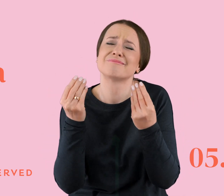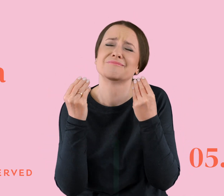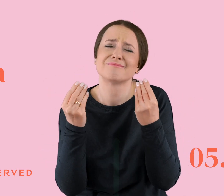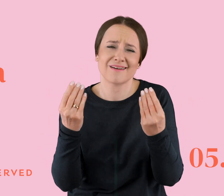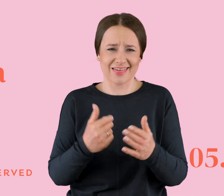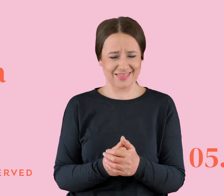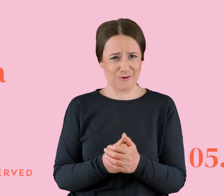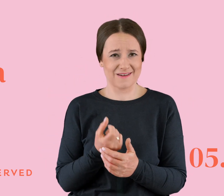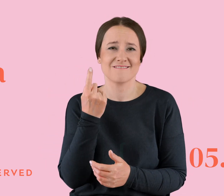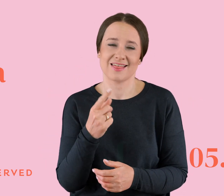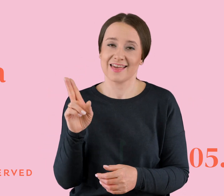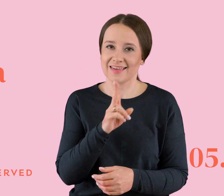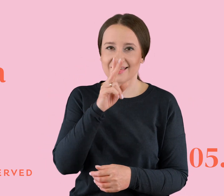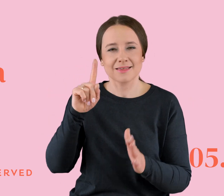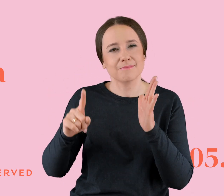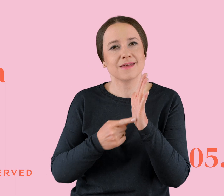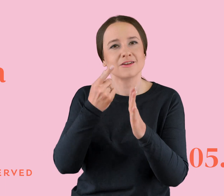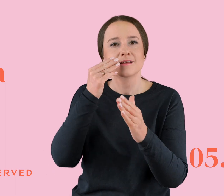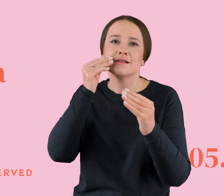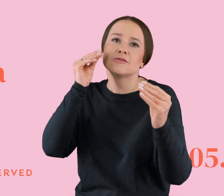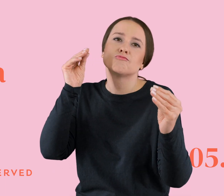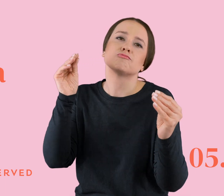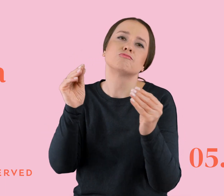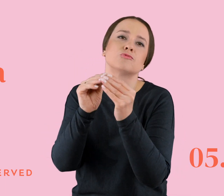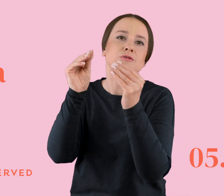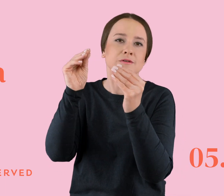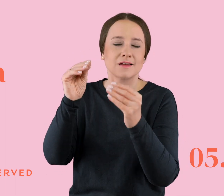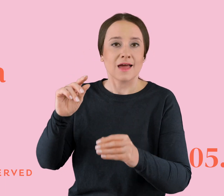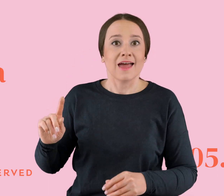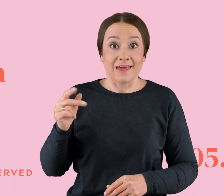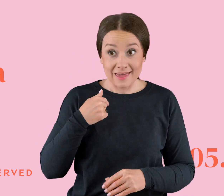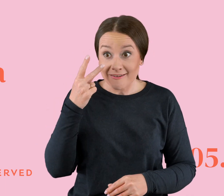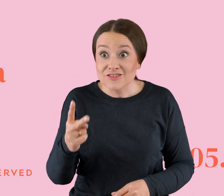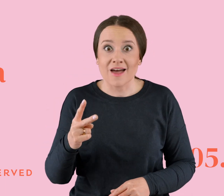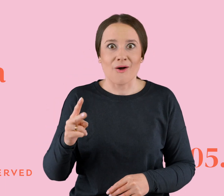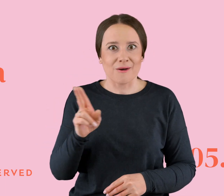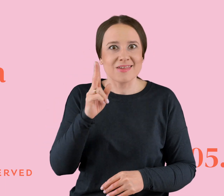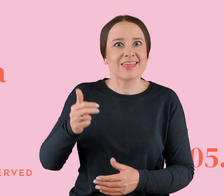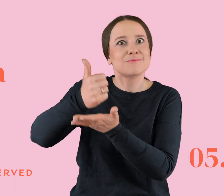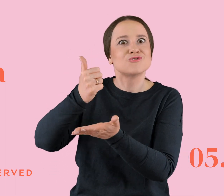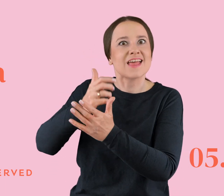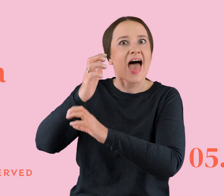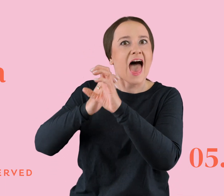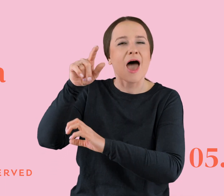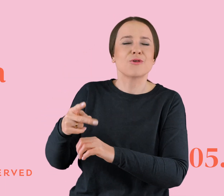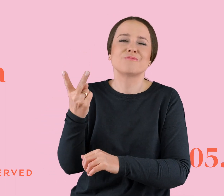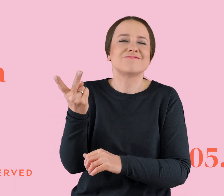kiedy całujecie kogoś pierwszy raz. Ja widziałam to ostatnio na przystanku autobusowym. I została parę nastolatków i było widać, że to jest jakieś świeże